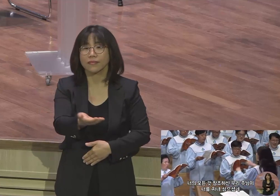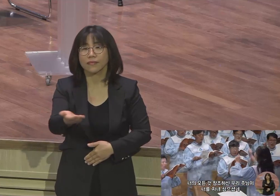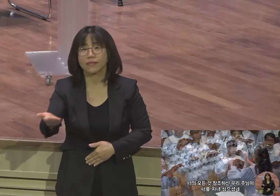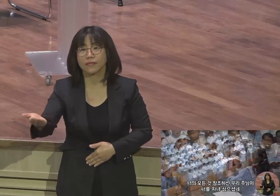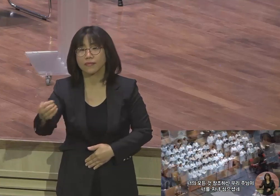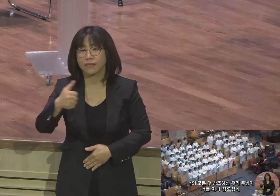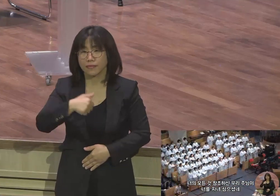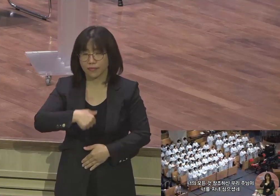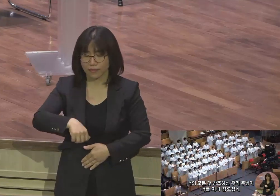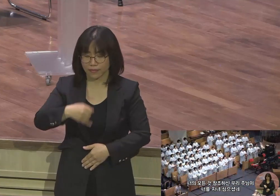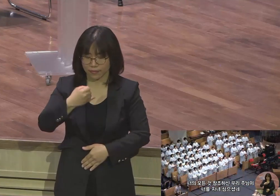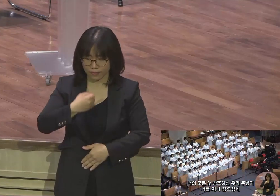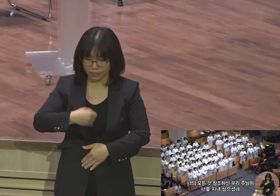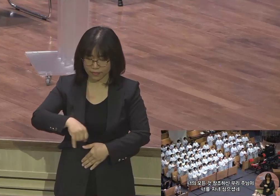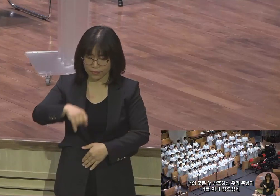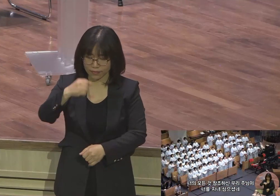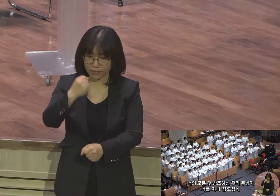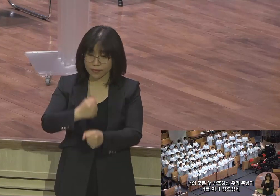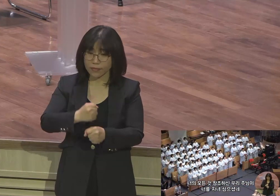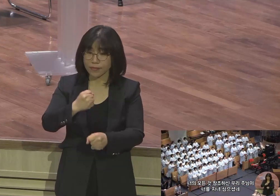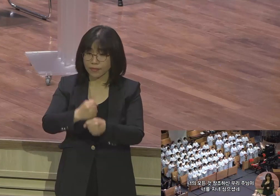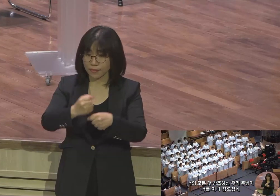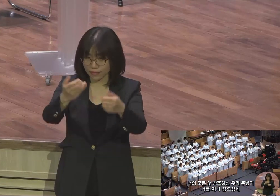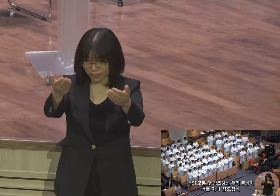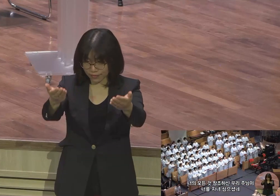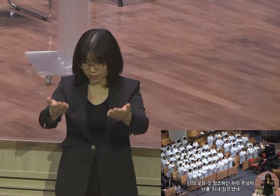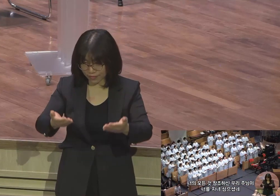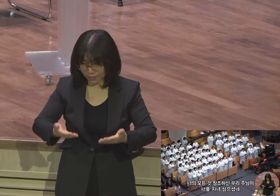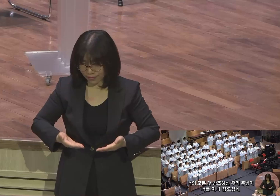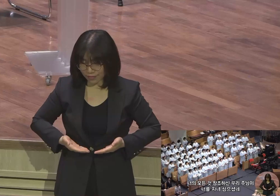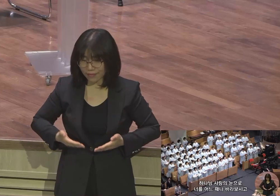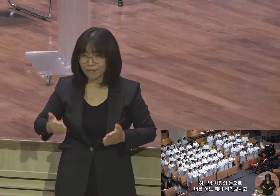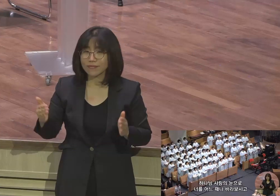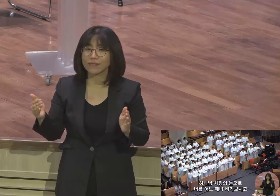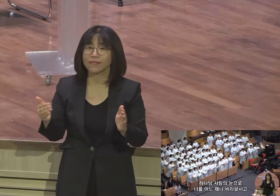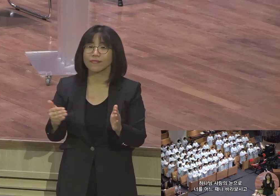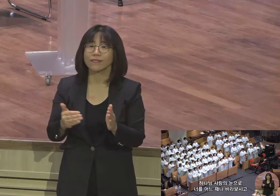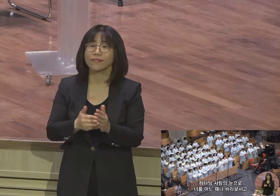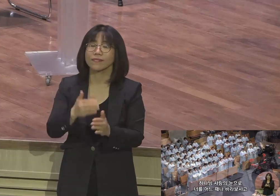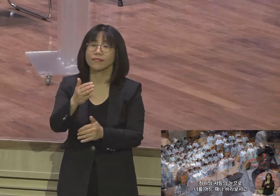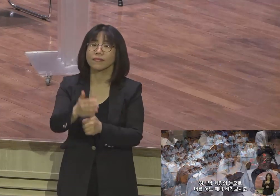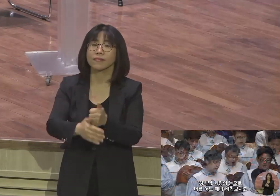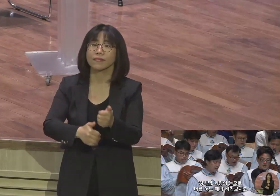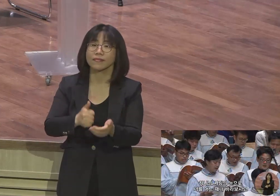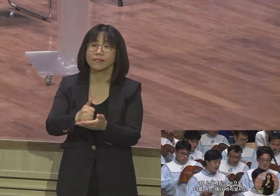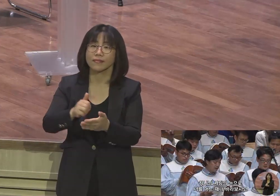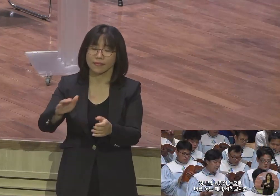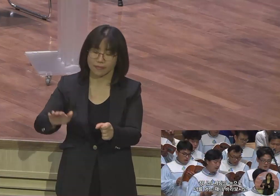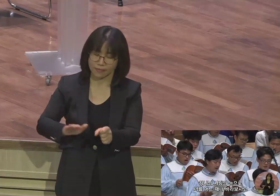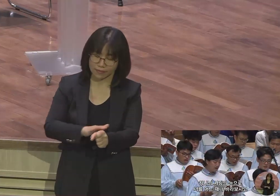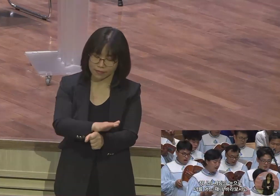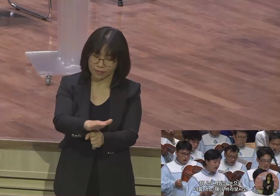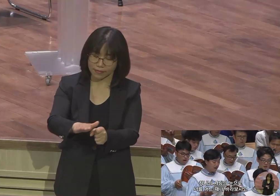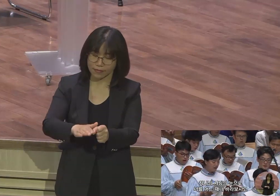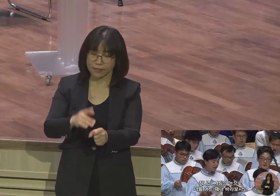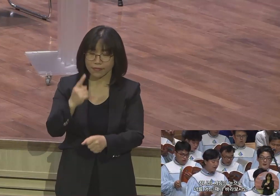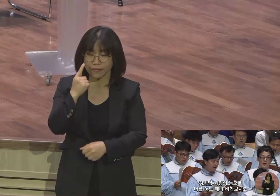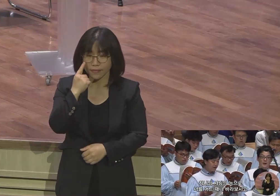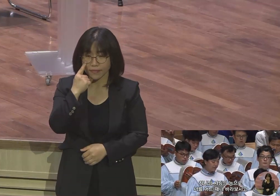참여 삼으셨네 이 어린이 사랑하는